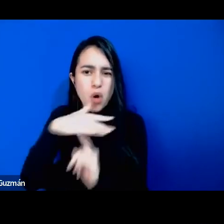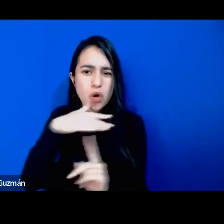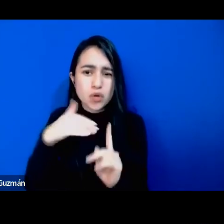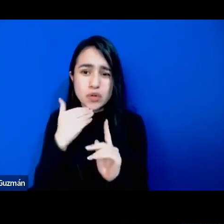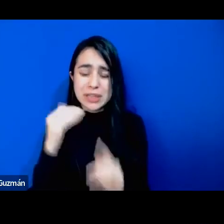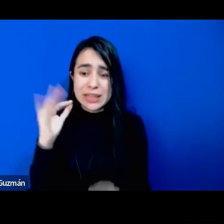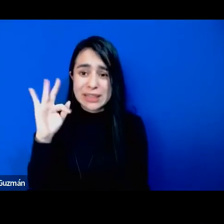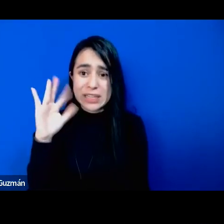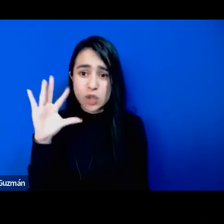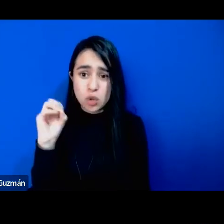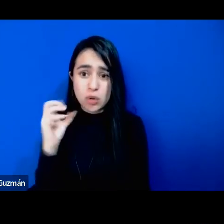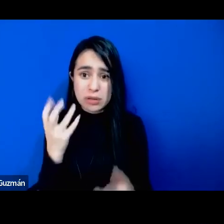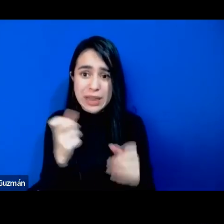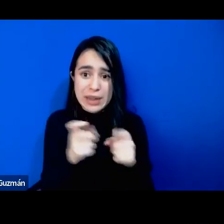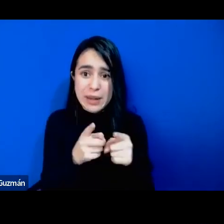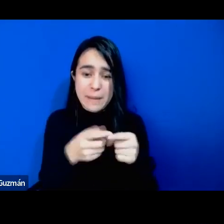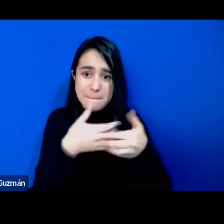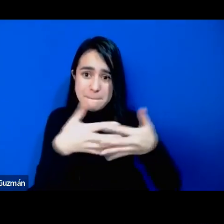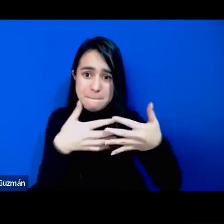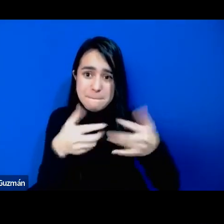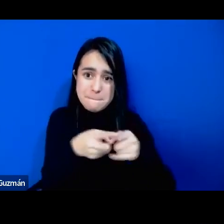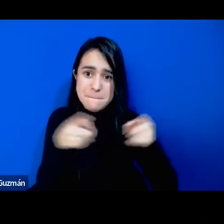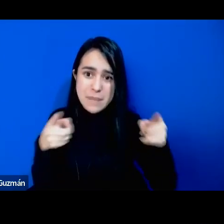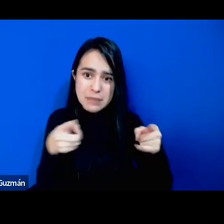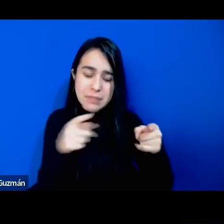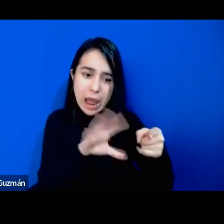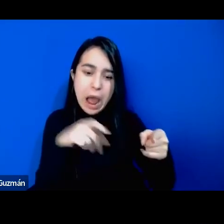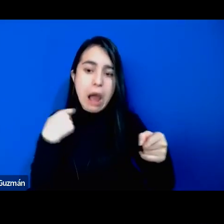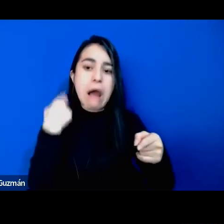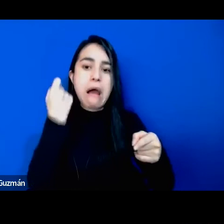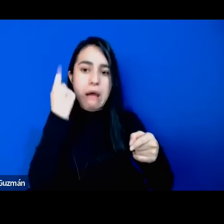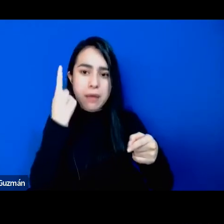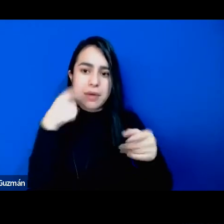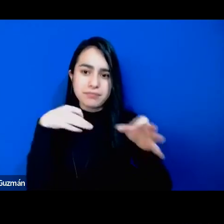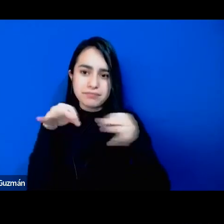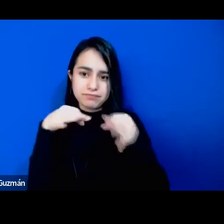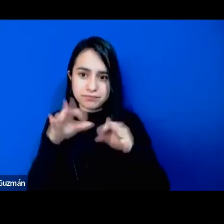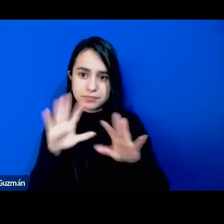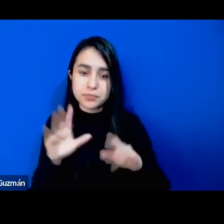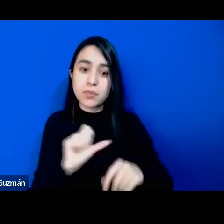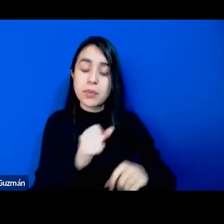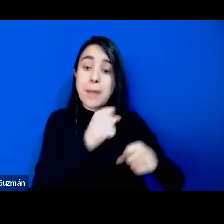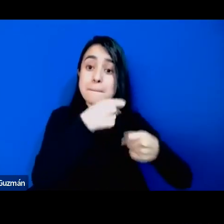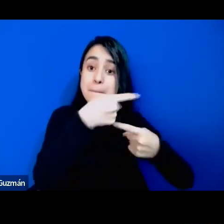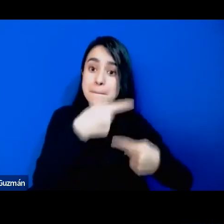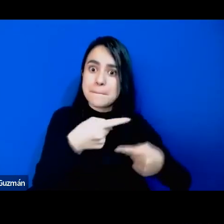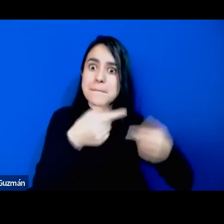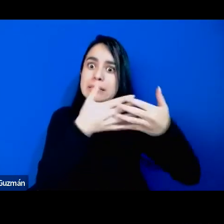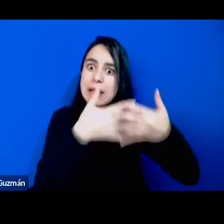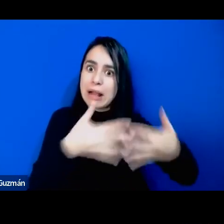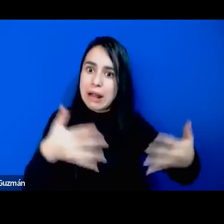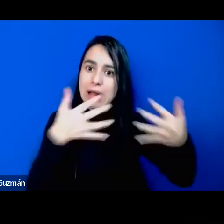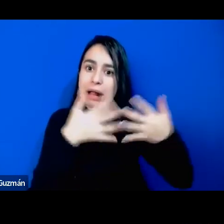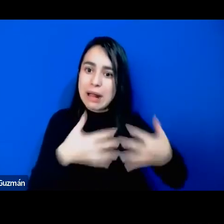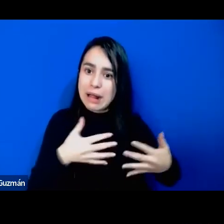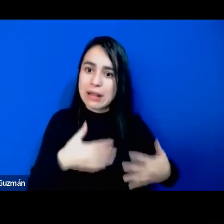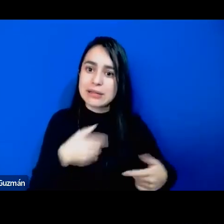quisiera ampliarla más para entenderla y poderla explicar. Los otros comentarios son más largos. Y digamos,